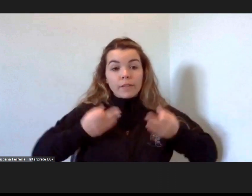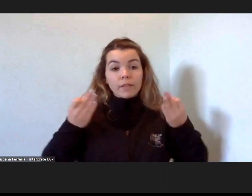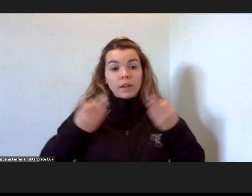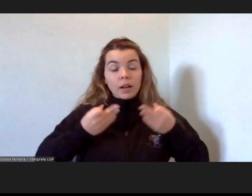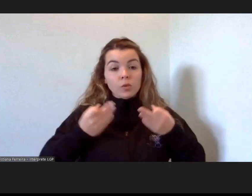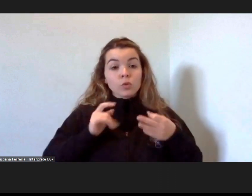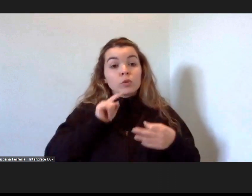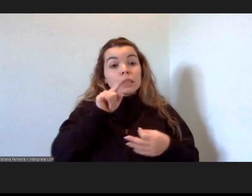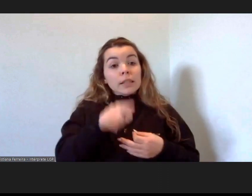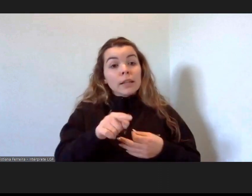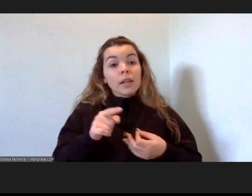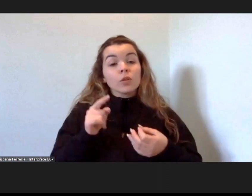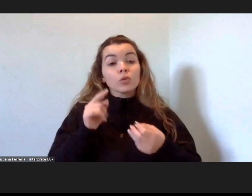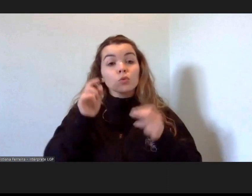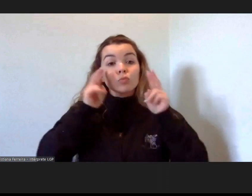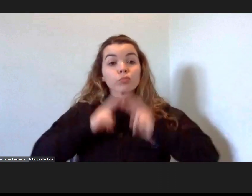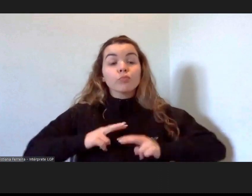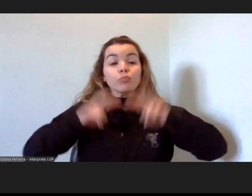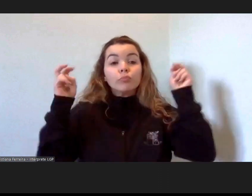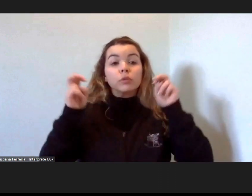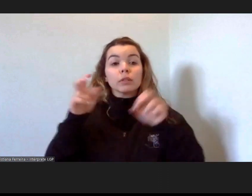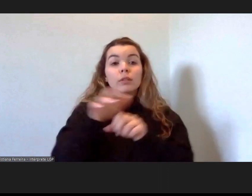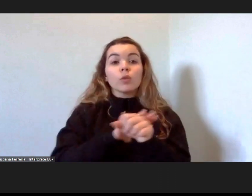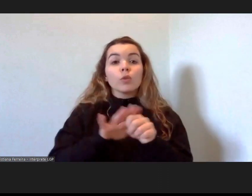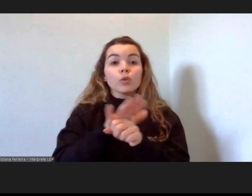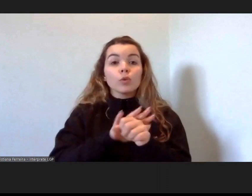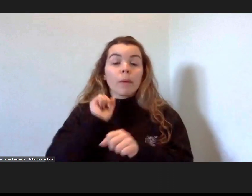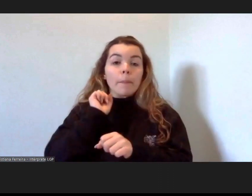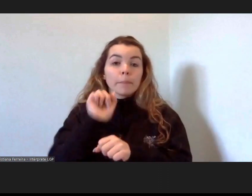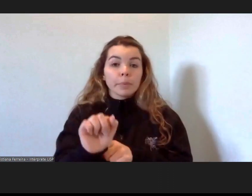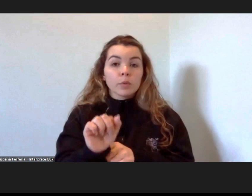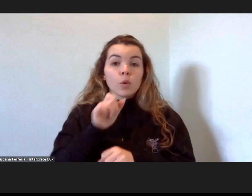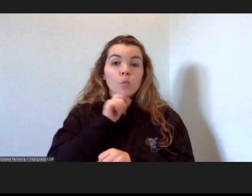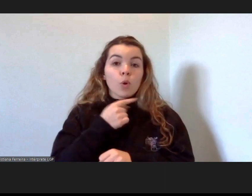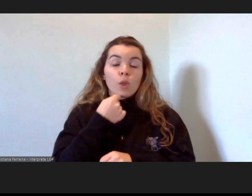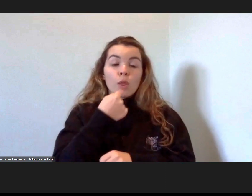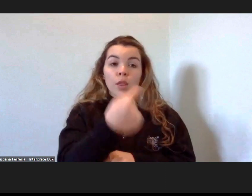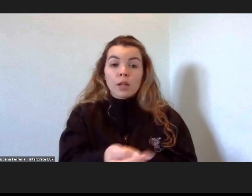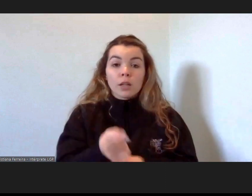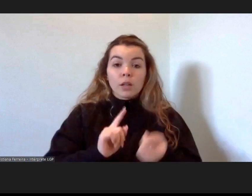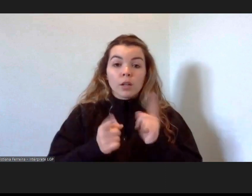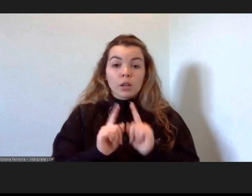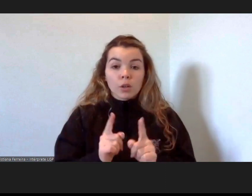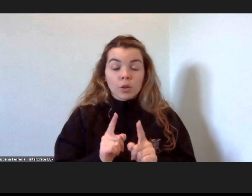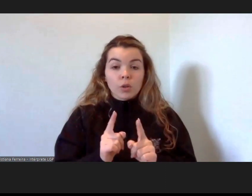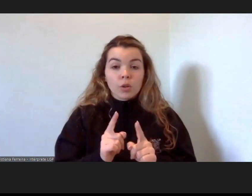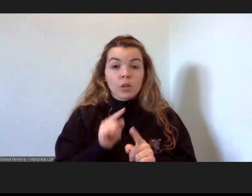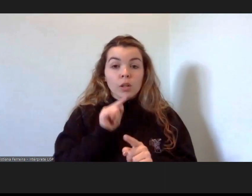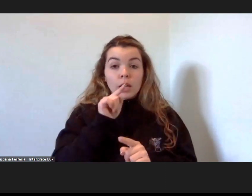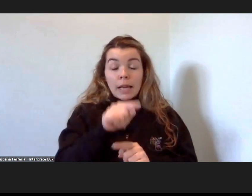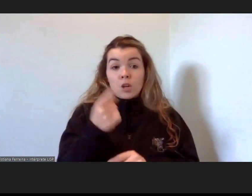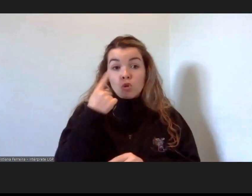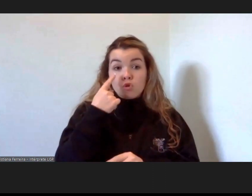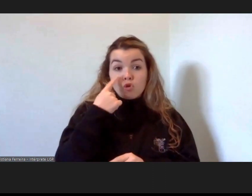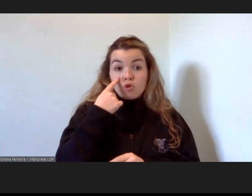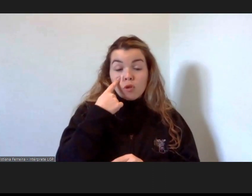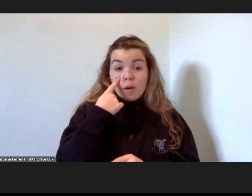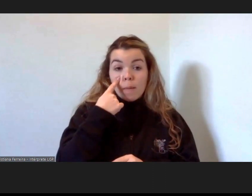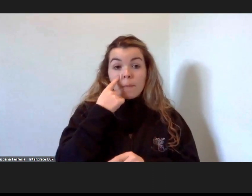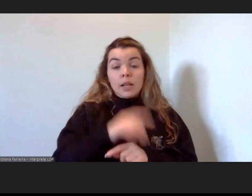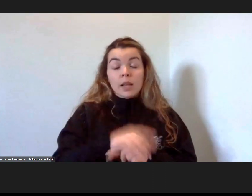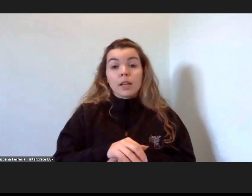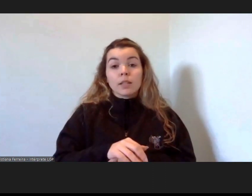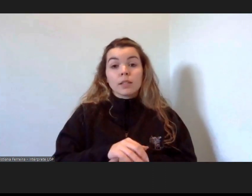na solução desta situação, posso dizer esta experiência piloto em Madrid.